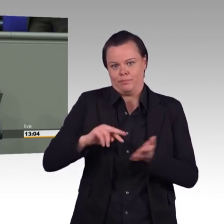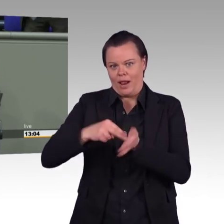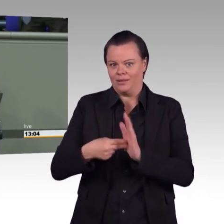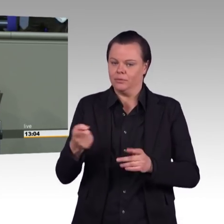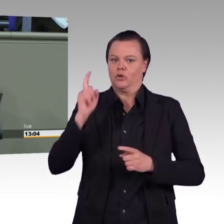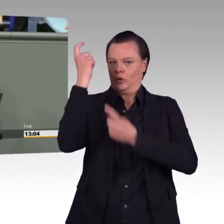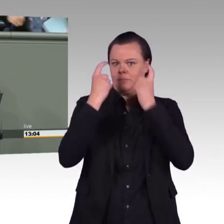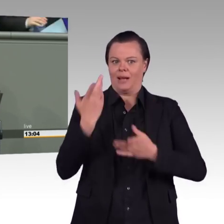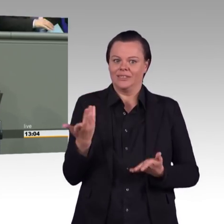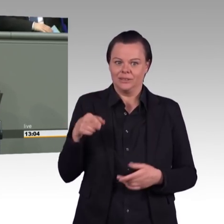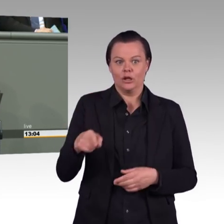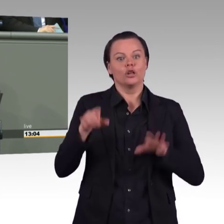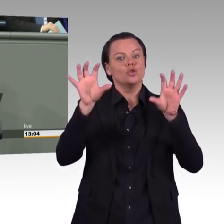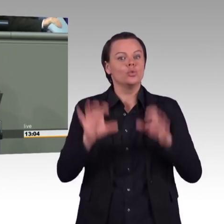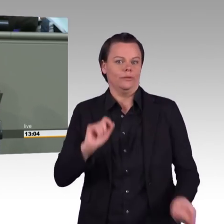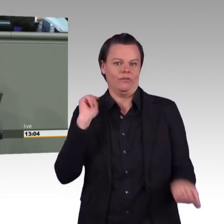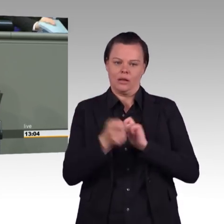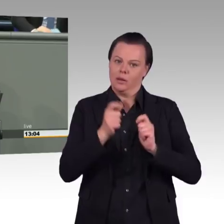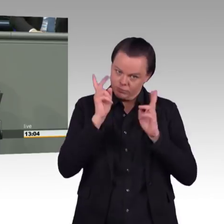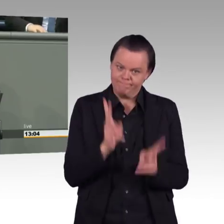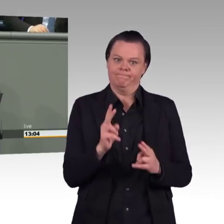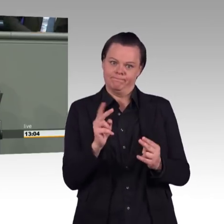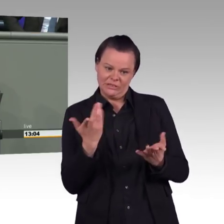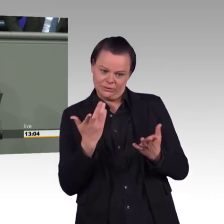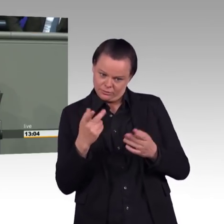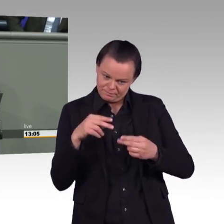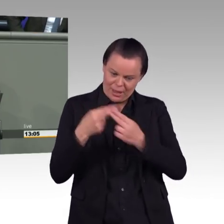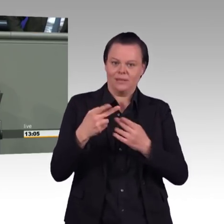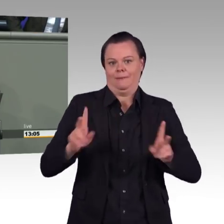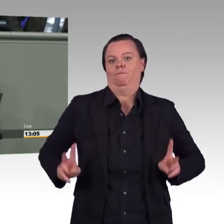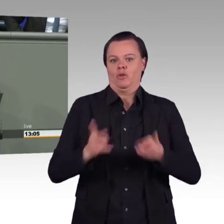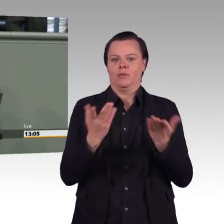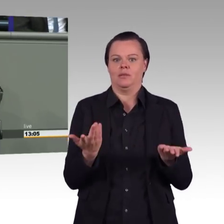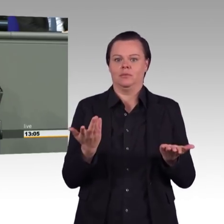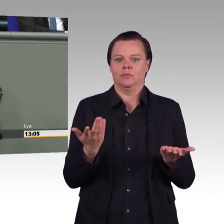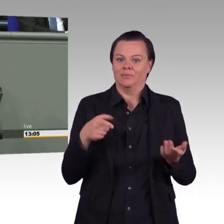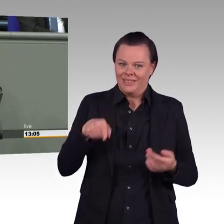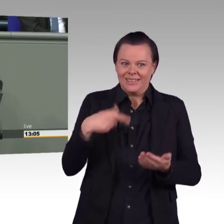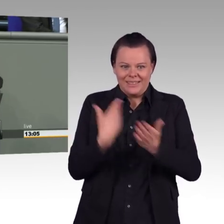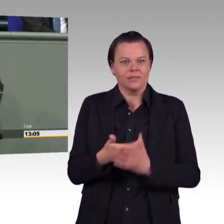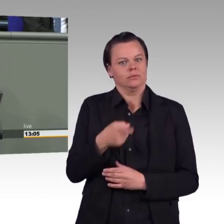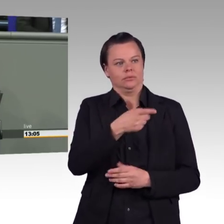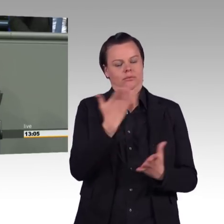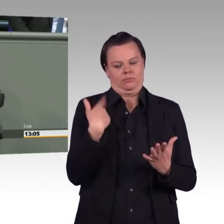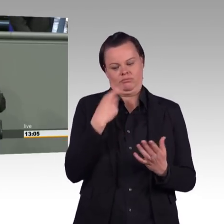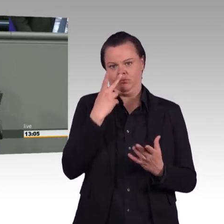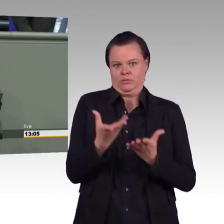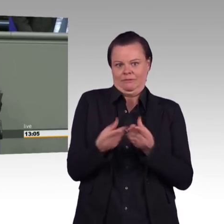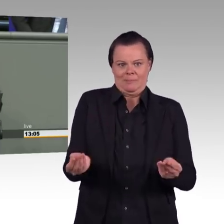wird, sondern Sie haben nur, Sie haben nur Tonnen CO2 im Kopf. Und das ist leider, das ist leider